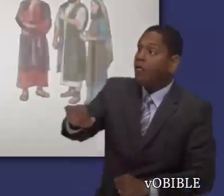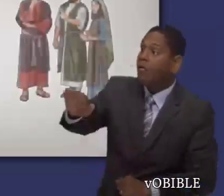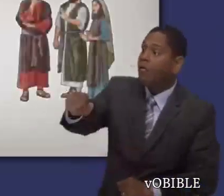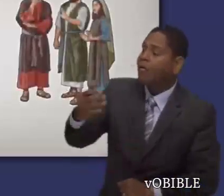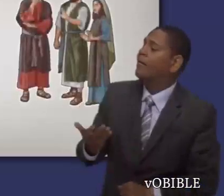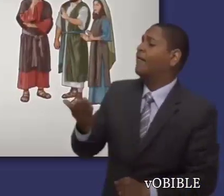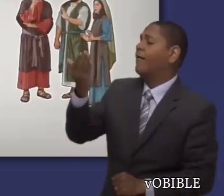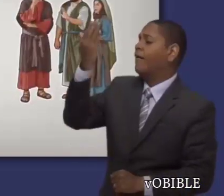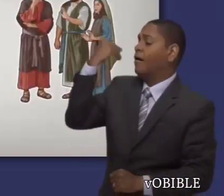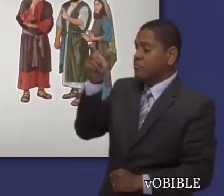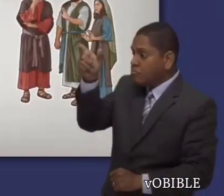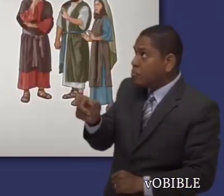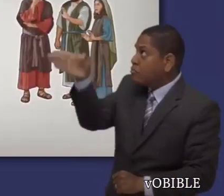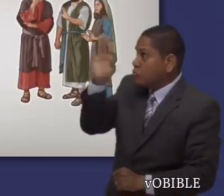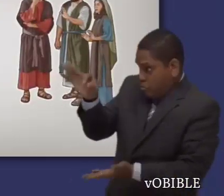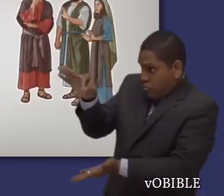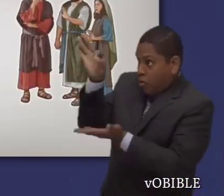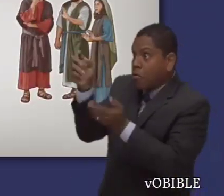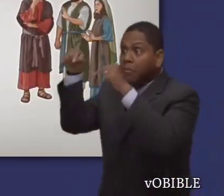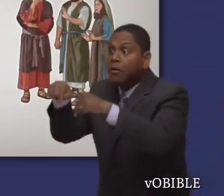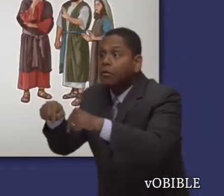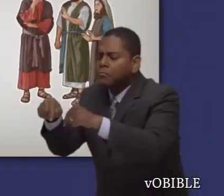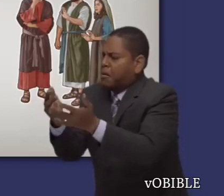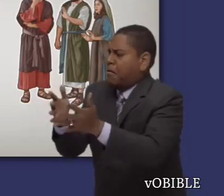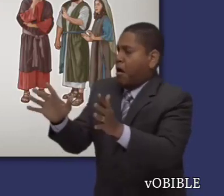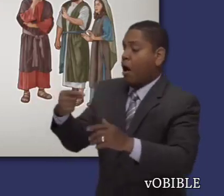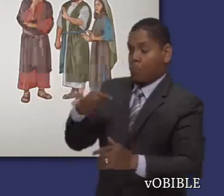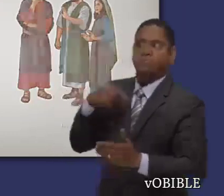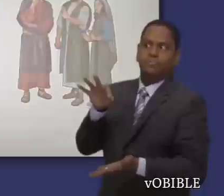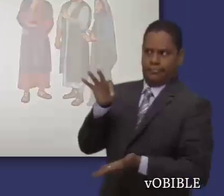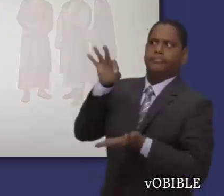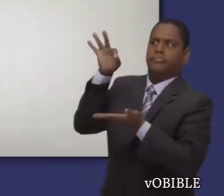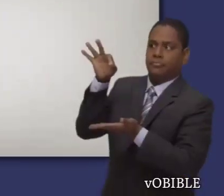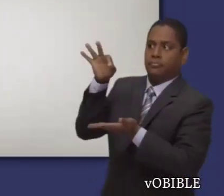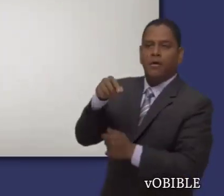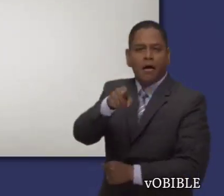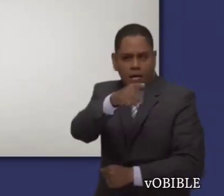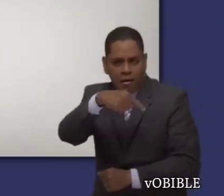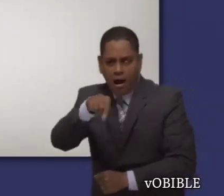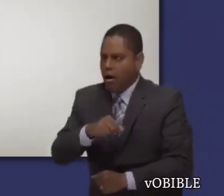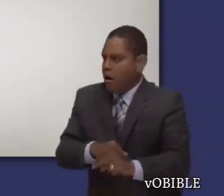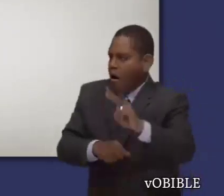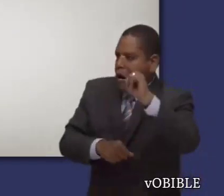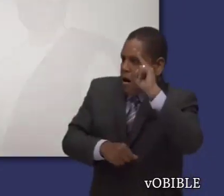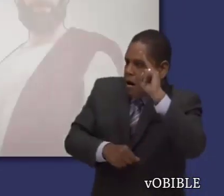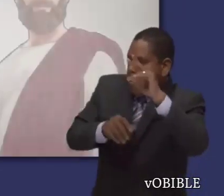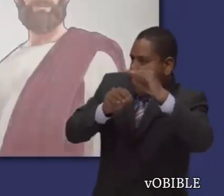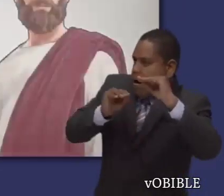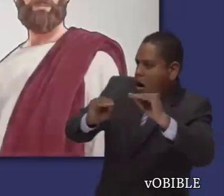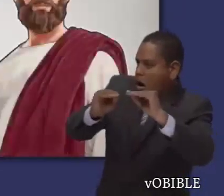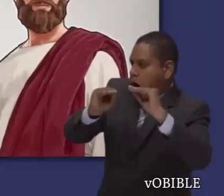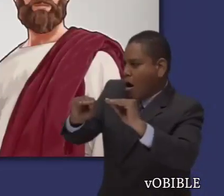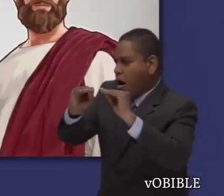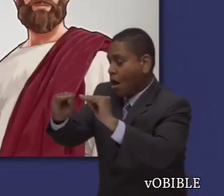Luego, el apóstol advierte de que han aparecido en el mundo muchos impostores. Estos anticristos afirman que el